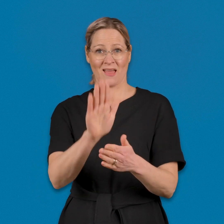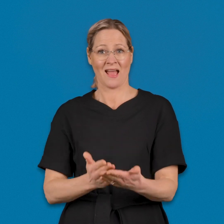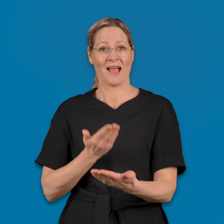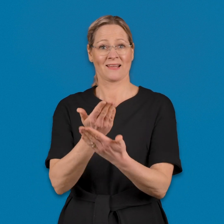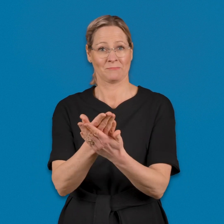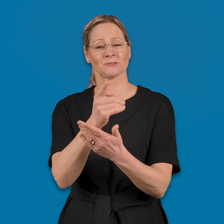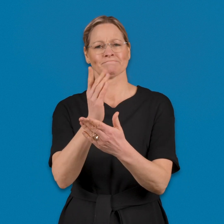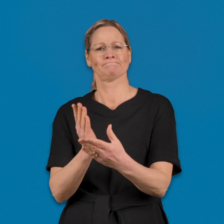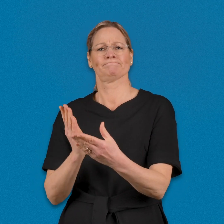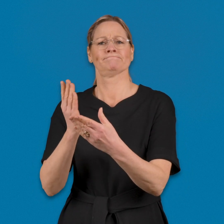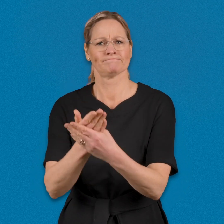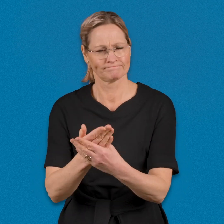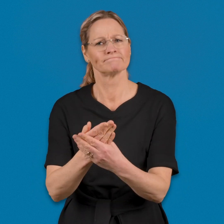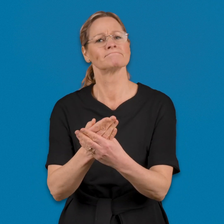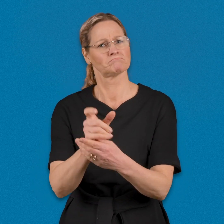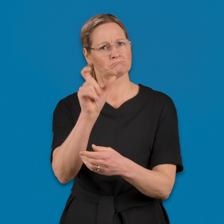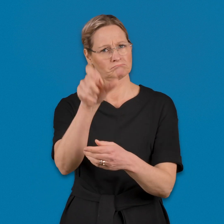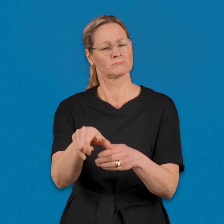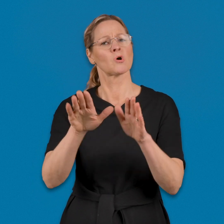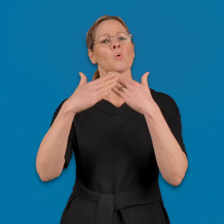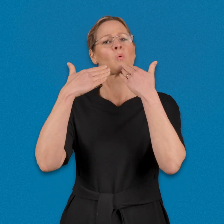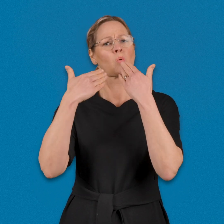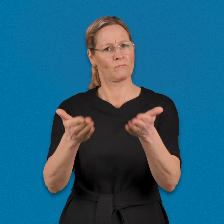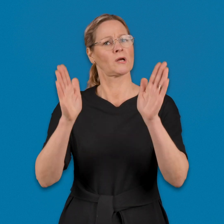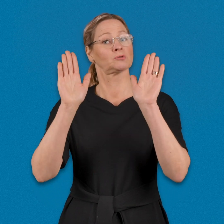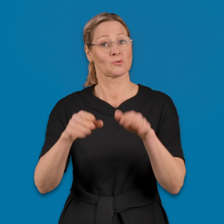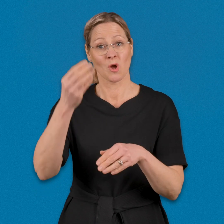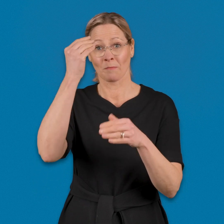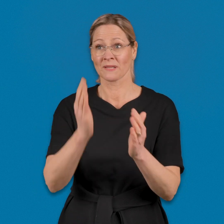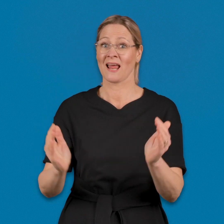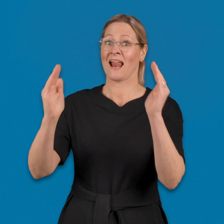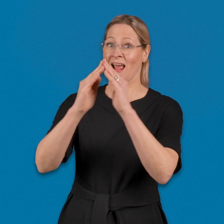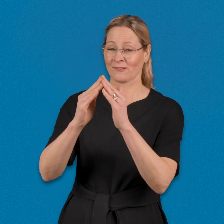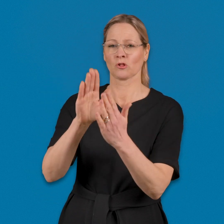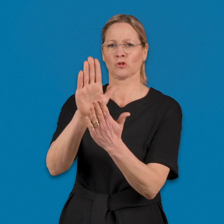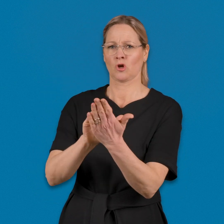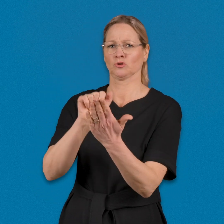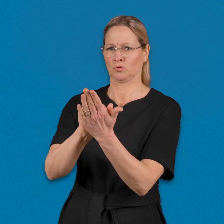Liitä hakemukseesi todistus siitä, että sinut on hyväksytty oppilaitokseen.